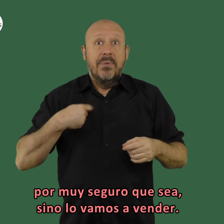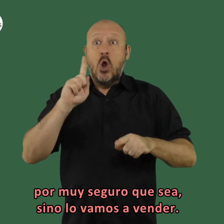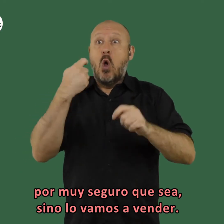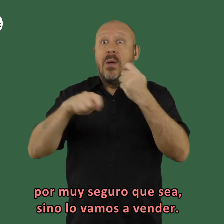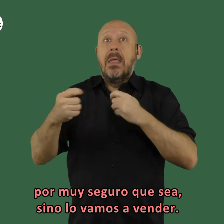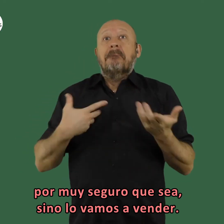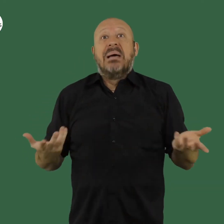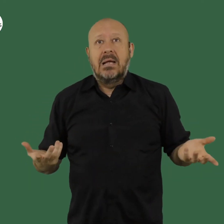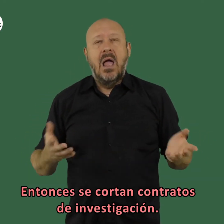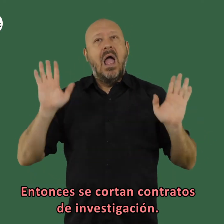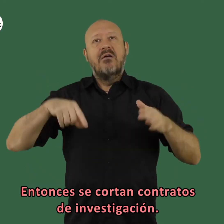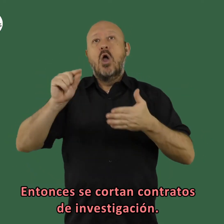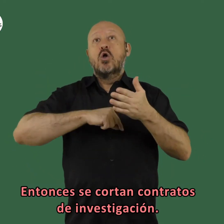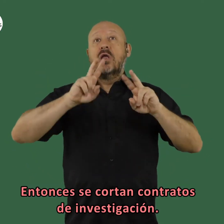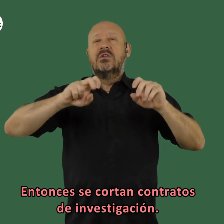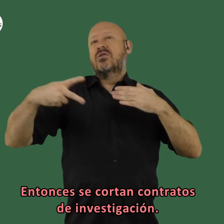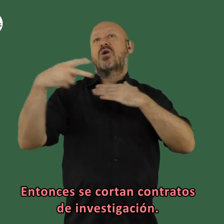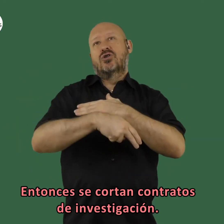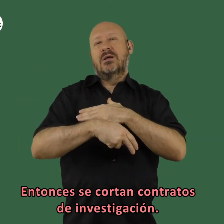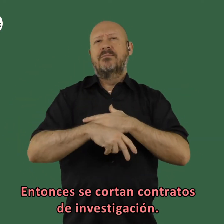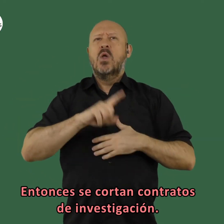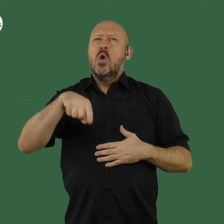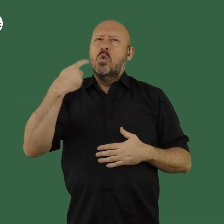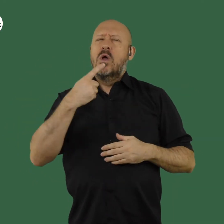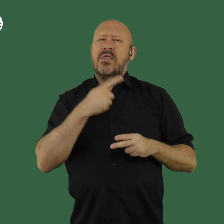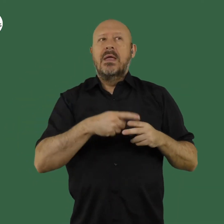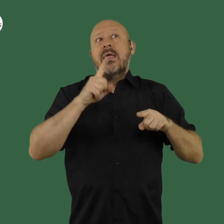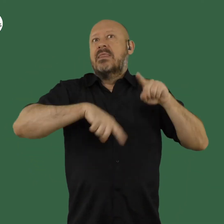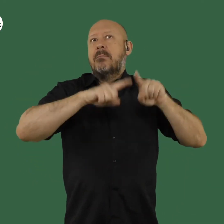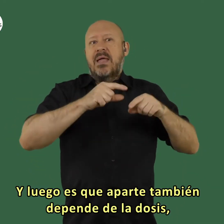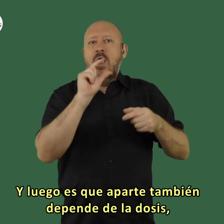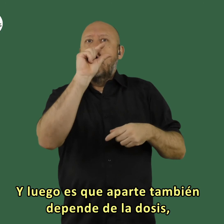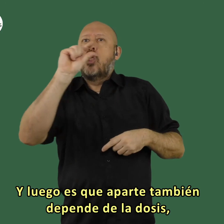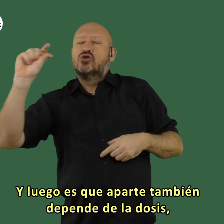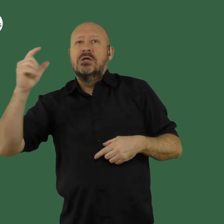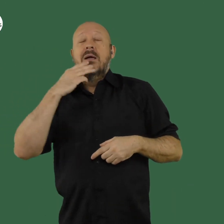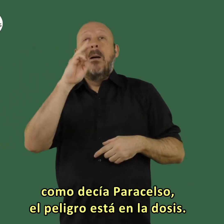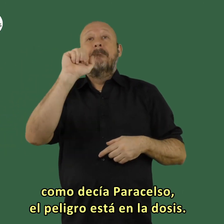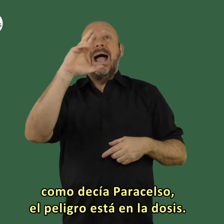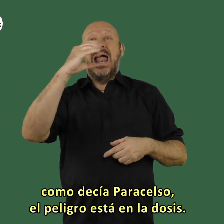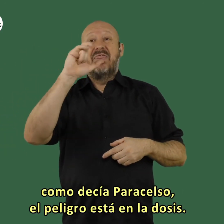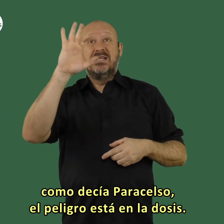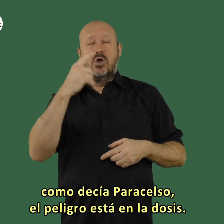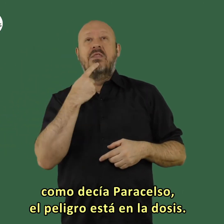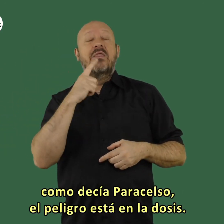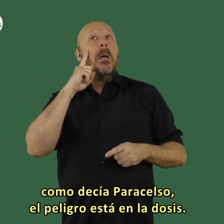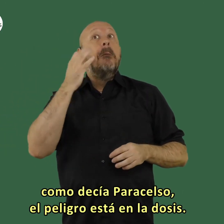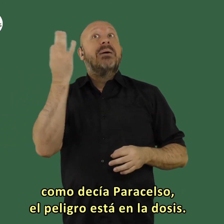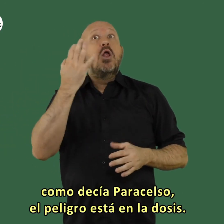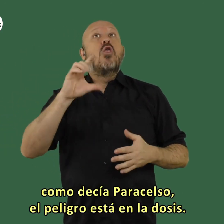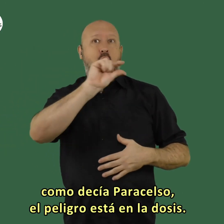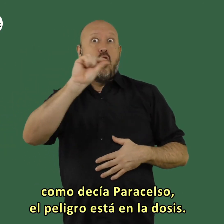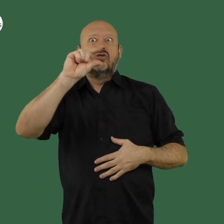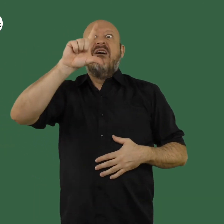por muy seguro que sea si no lo vamos a vender y entonces se cortan contrato de investigación y luego es que aparte también depende de la dosis verdad como decía para celso